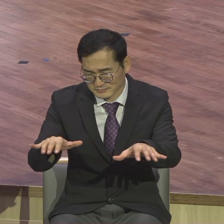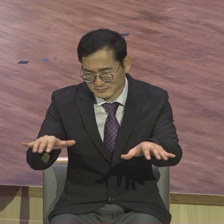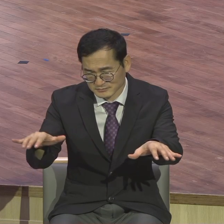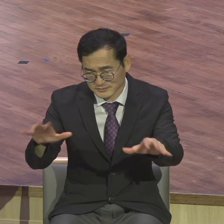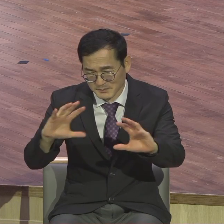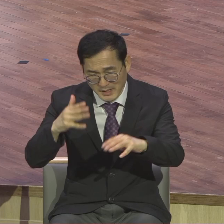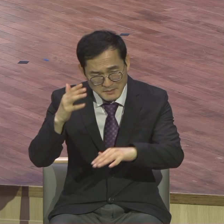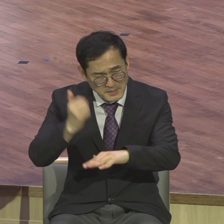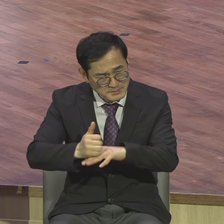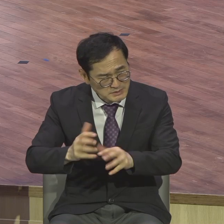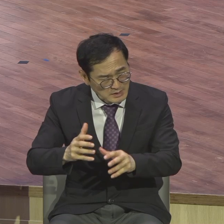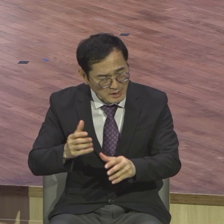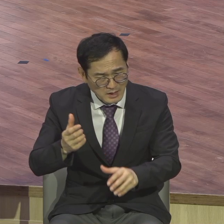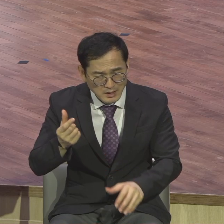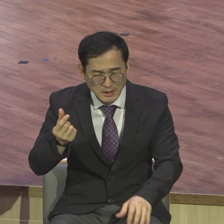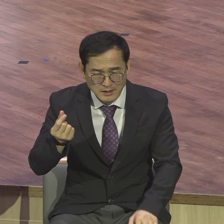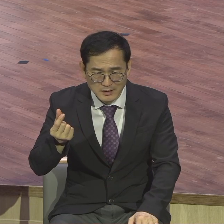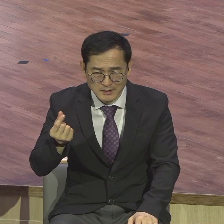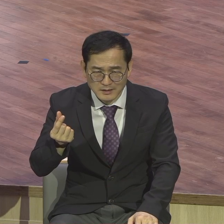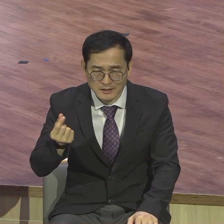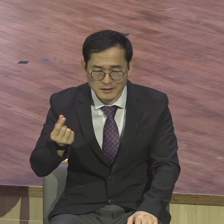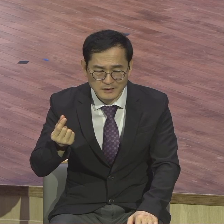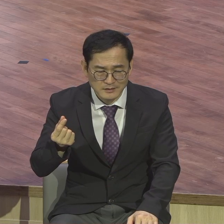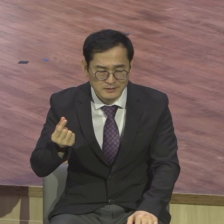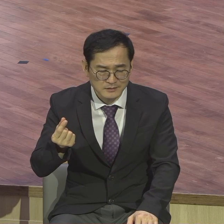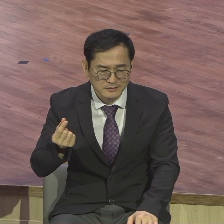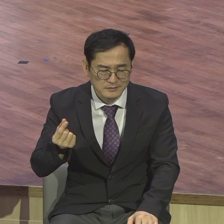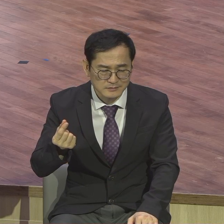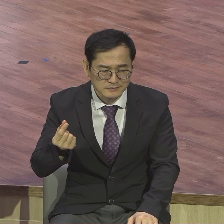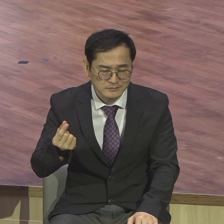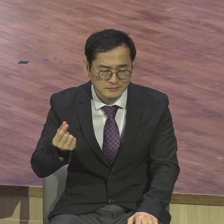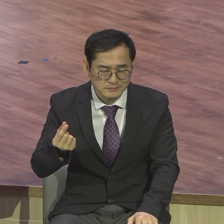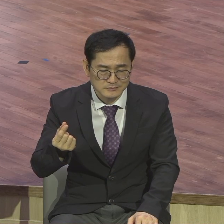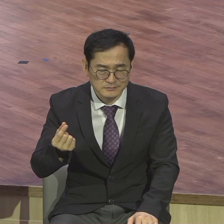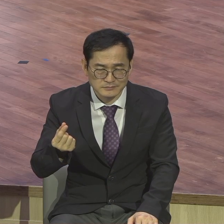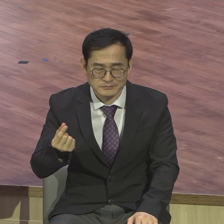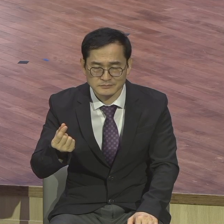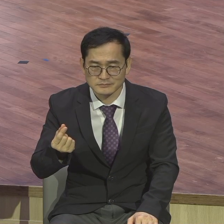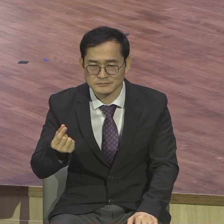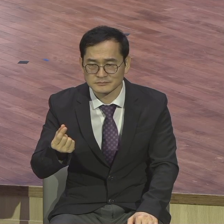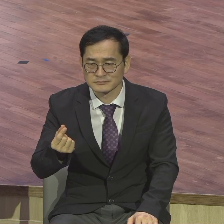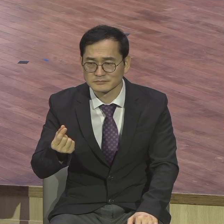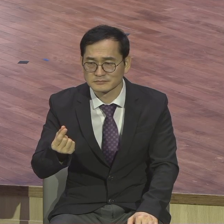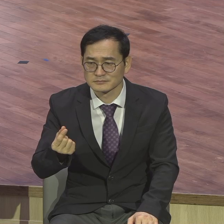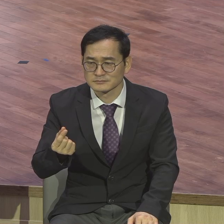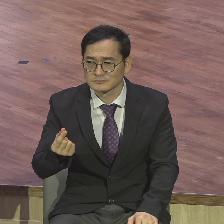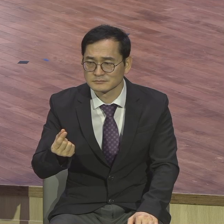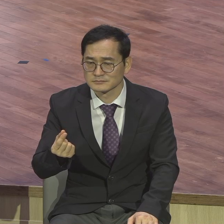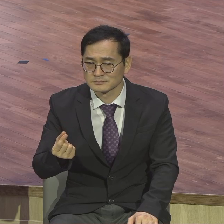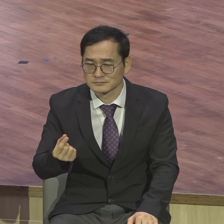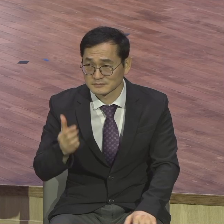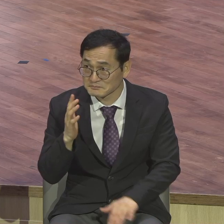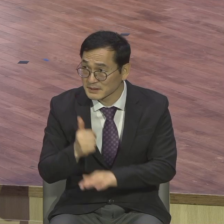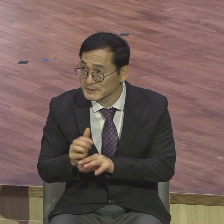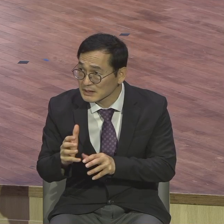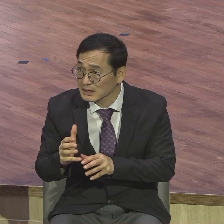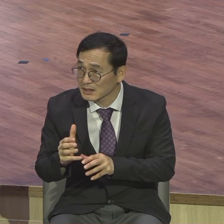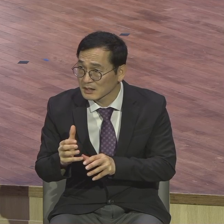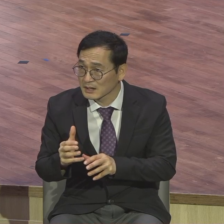사실을 우리가 느끼고 영적으로 미스터 하딩이